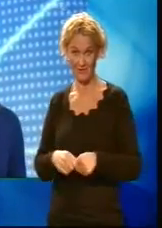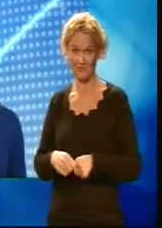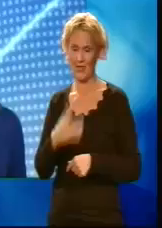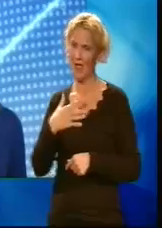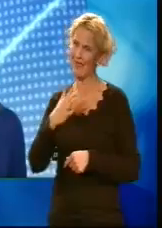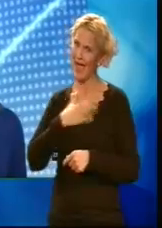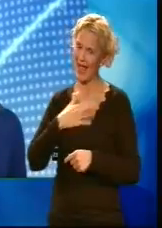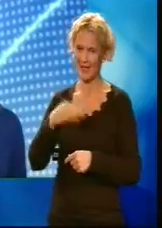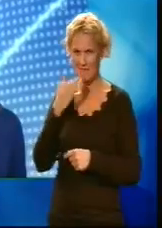mandagskveld.